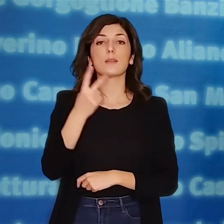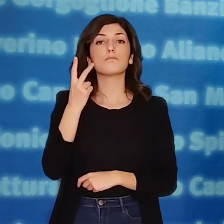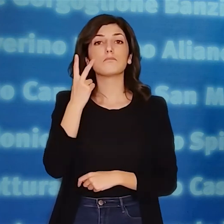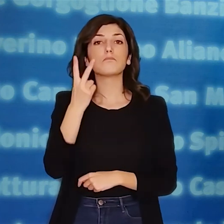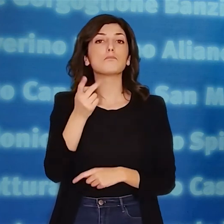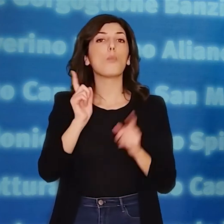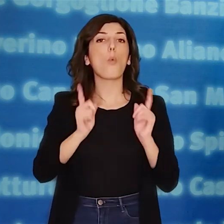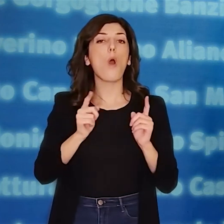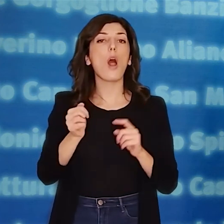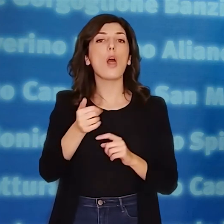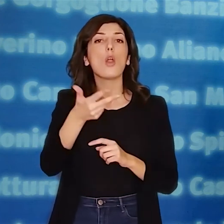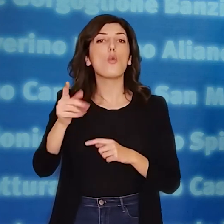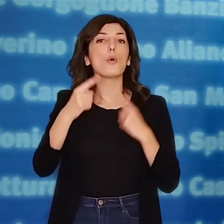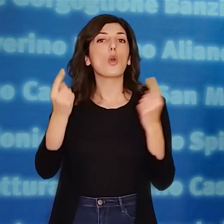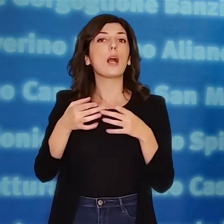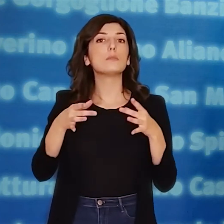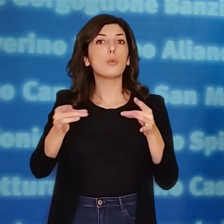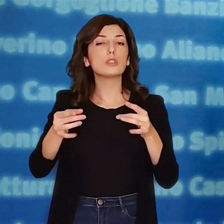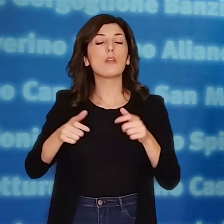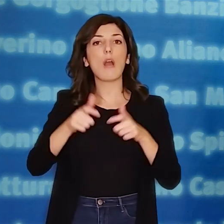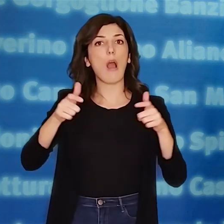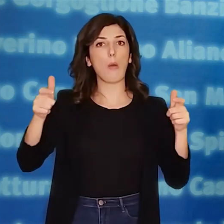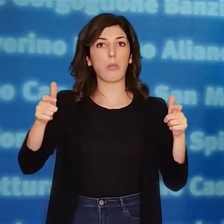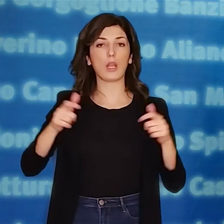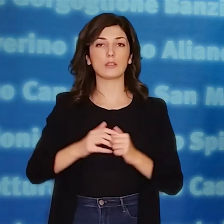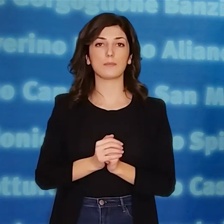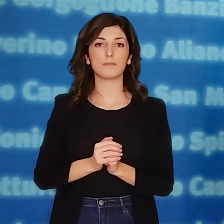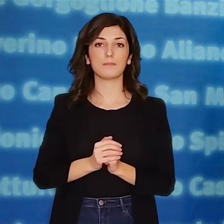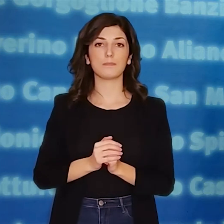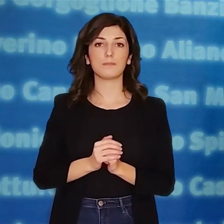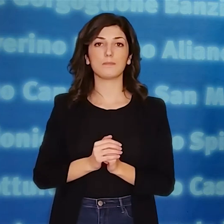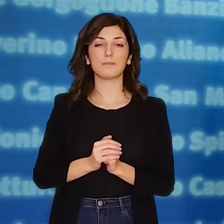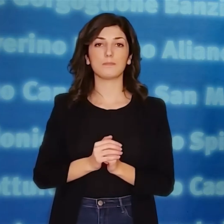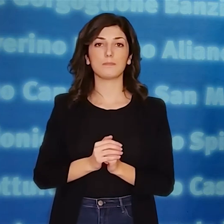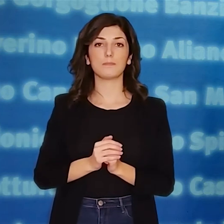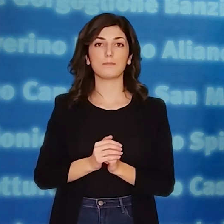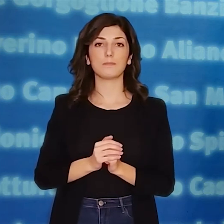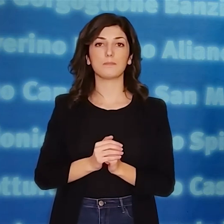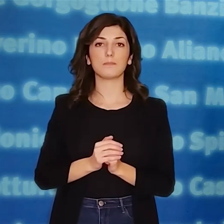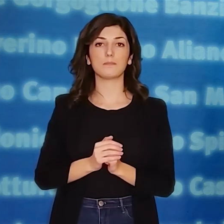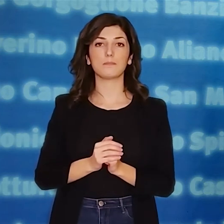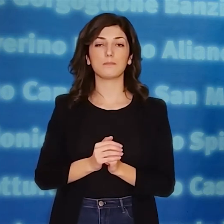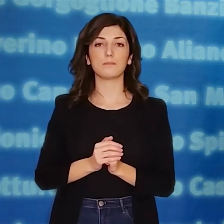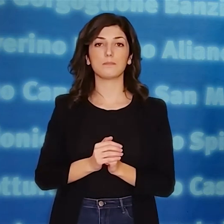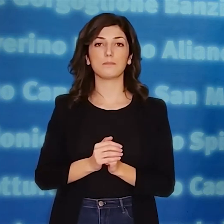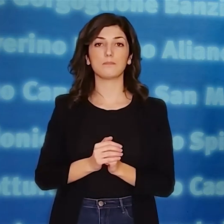osserva una tendenza all'eccessivo incremento numerico dei casi positivi. A questo punto